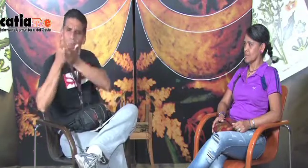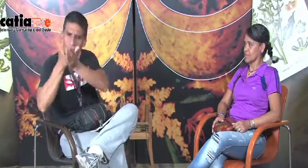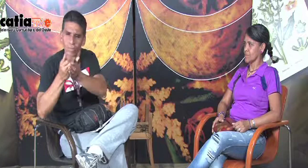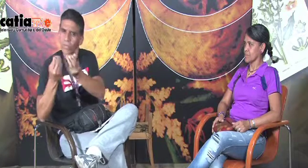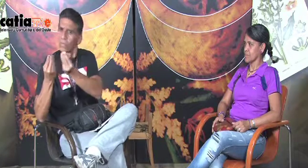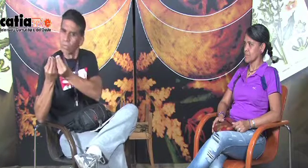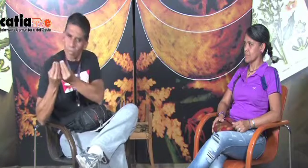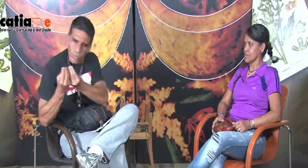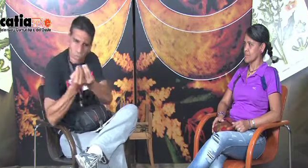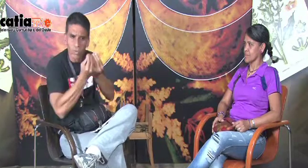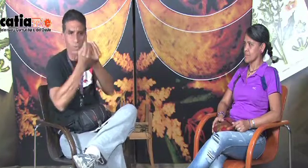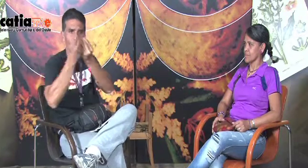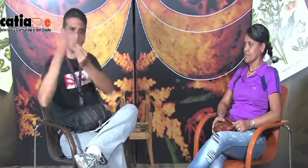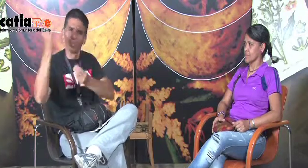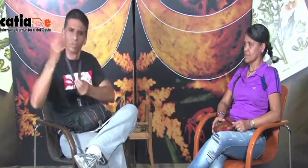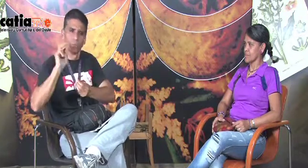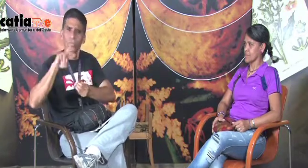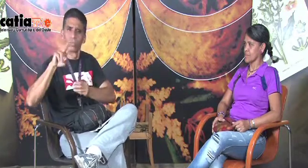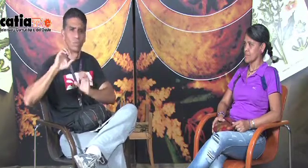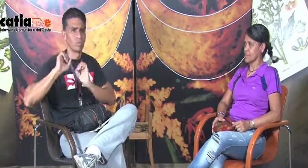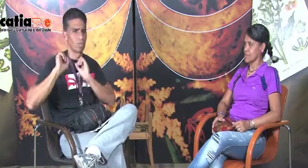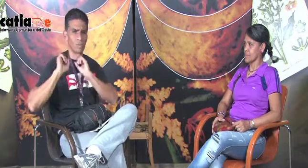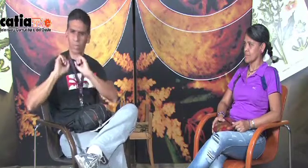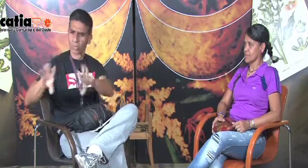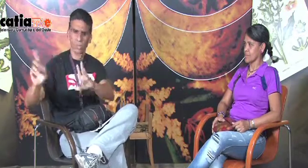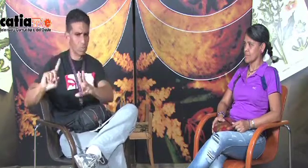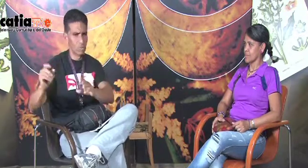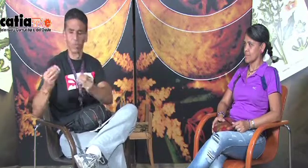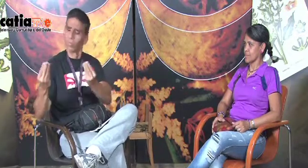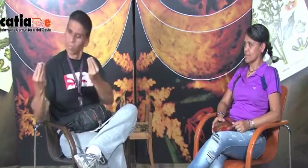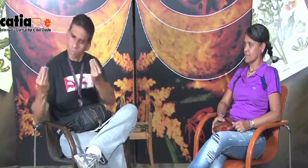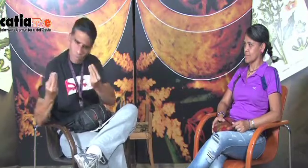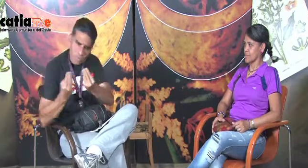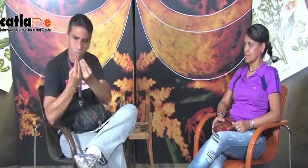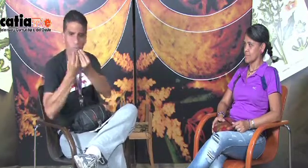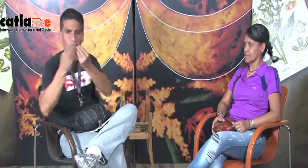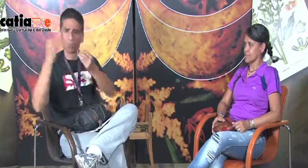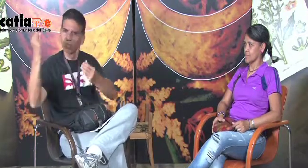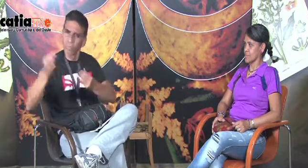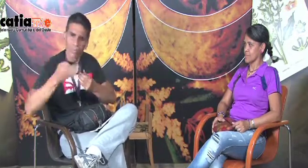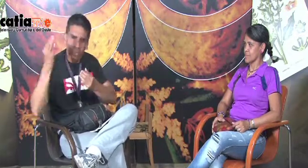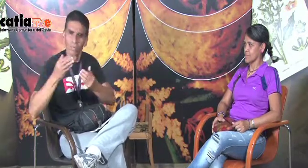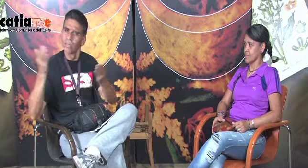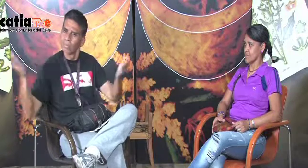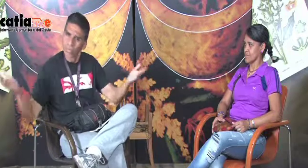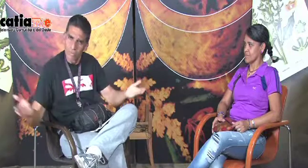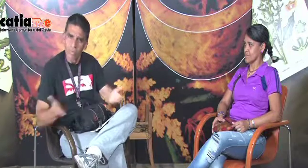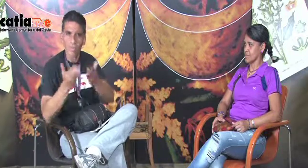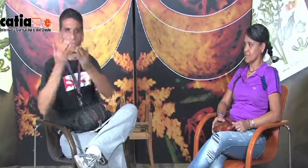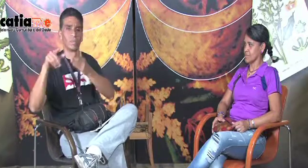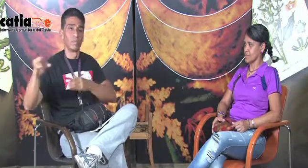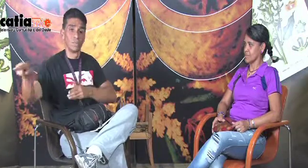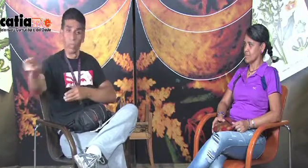Eso hace que tengamos un día especial para trabajar todos juntos, para mostrar lo que somos capaces de hacer juntos.